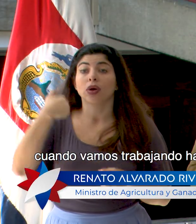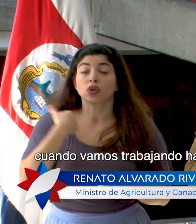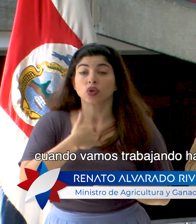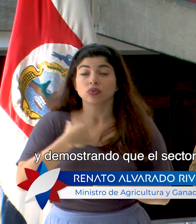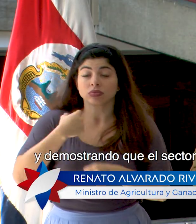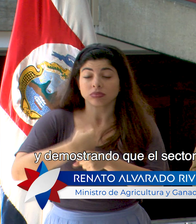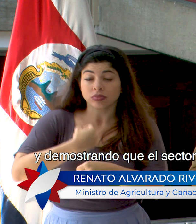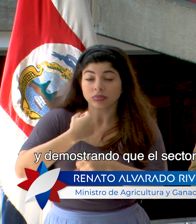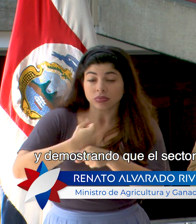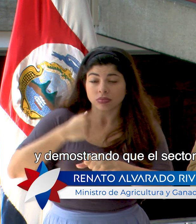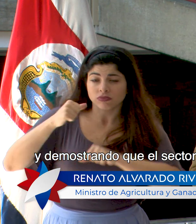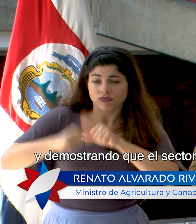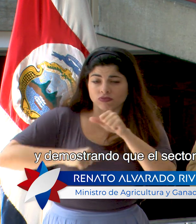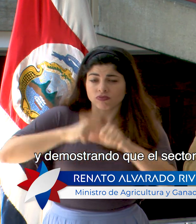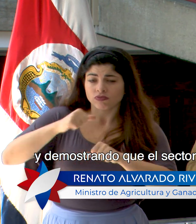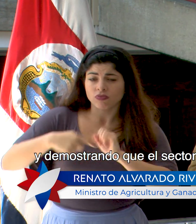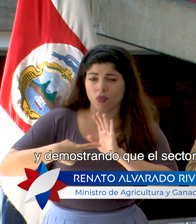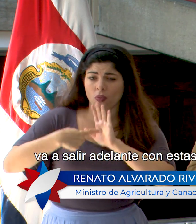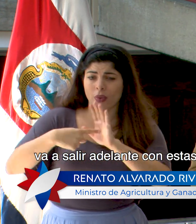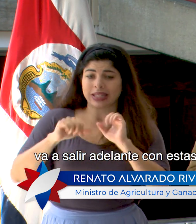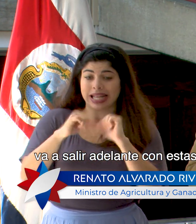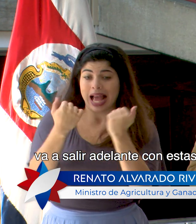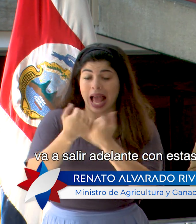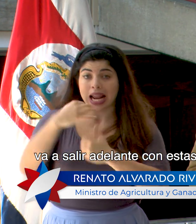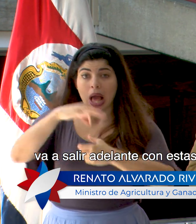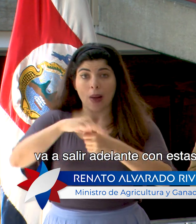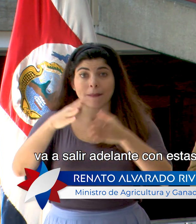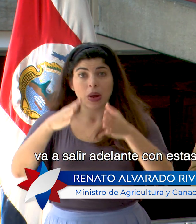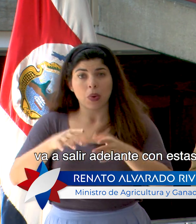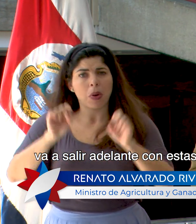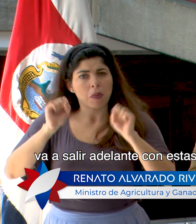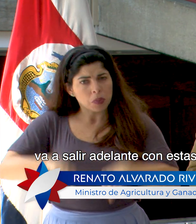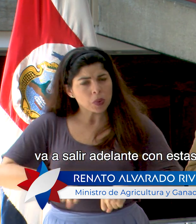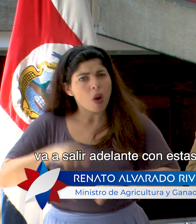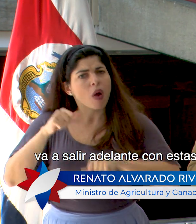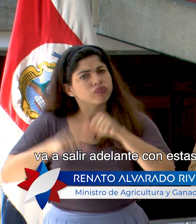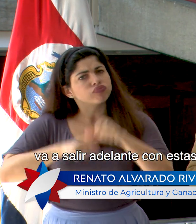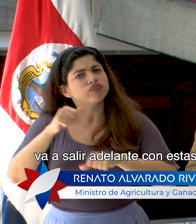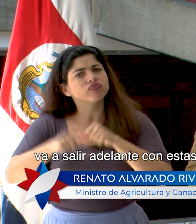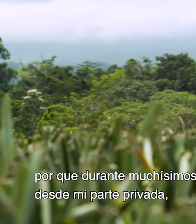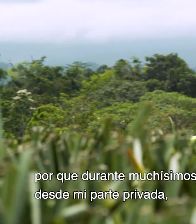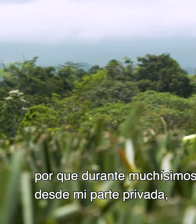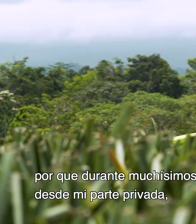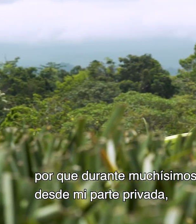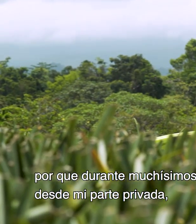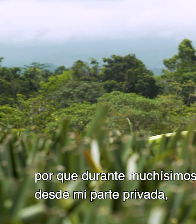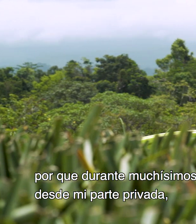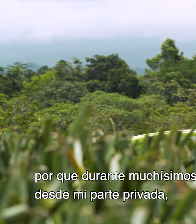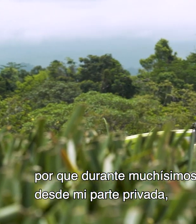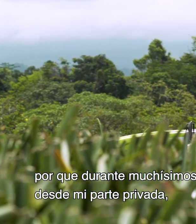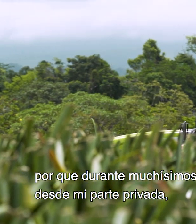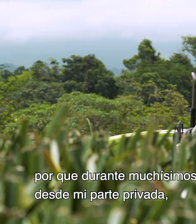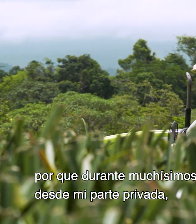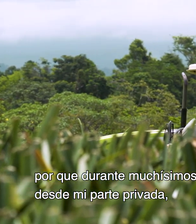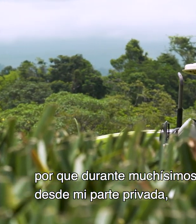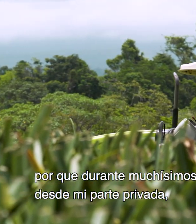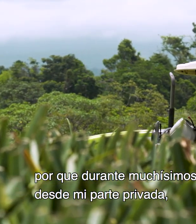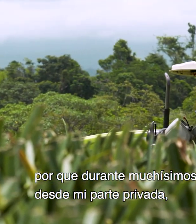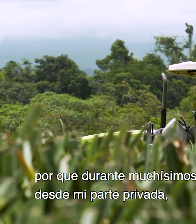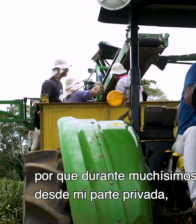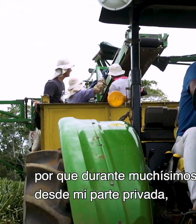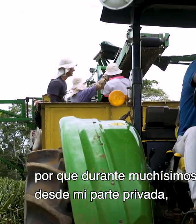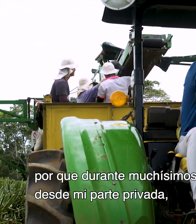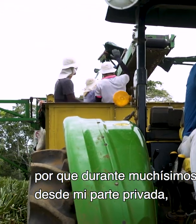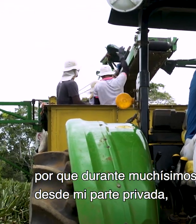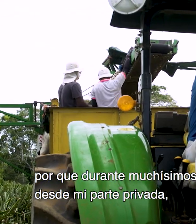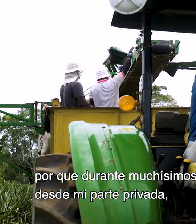trabajando hacia adelante y demostrando que el sector agropecuario va a salir adelante con estas oportunidades. Porque durante muchísimos años,